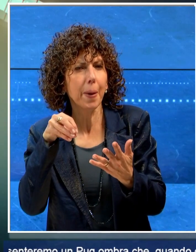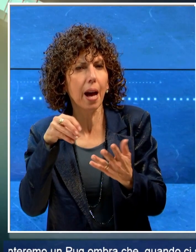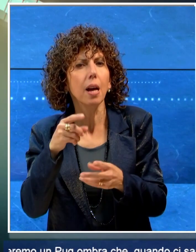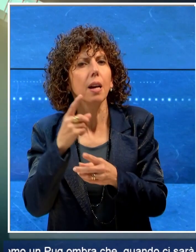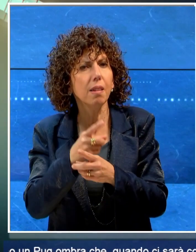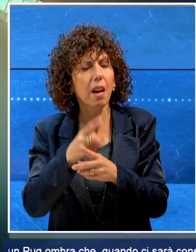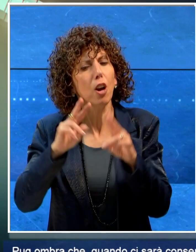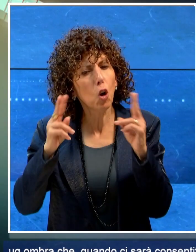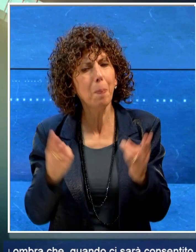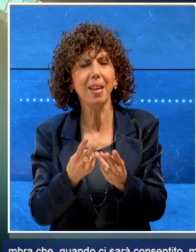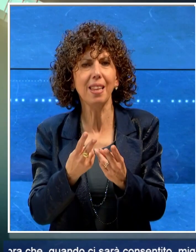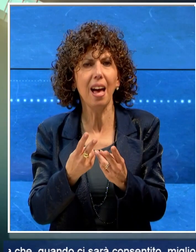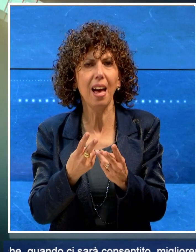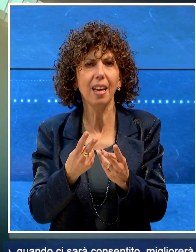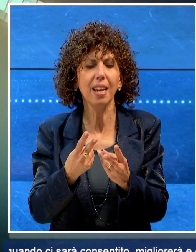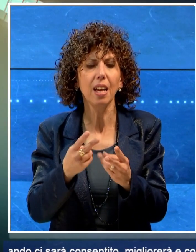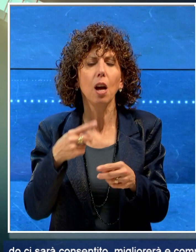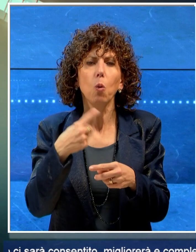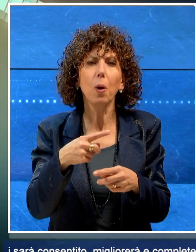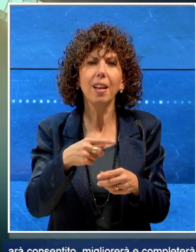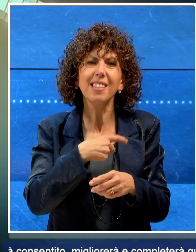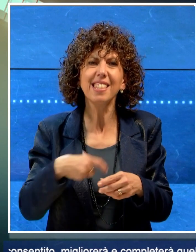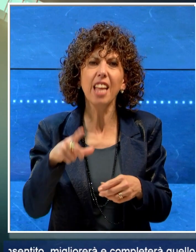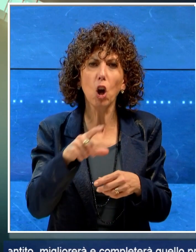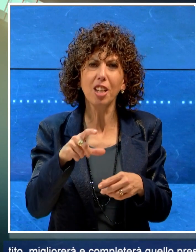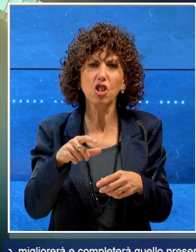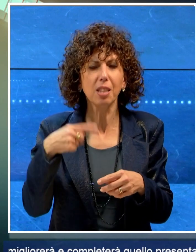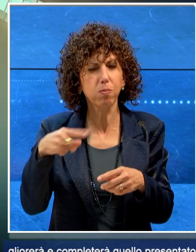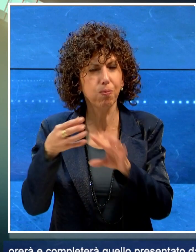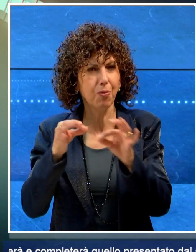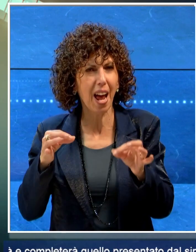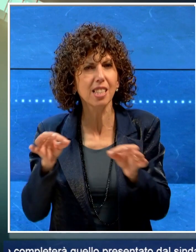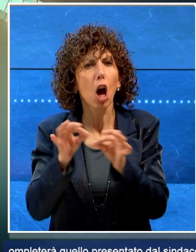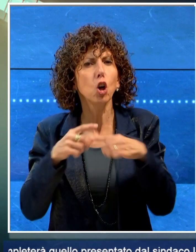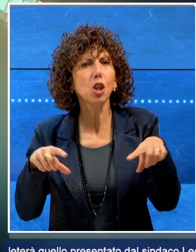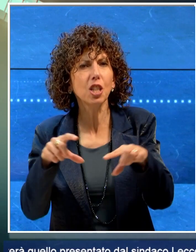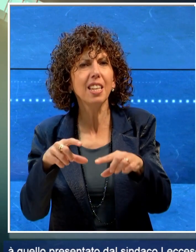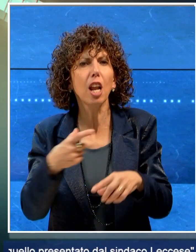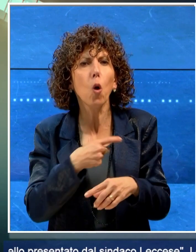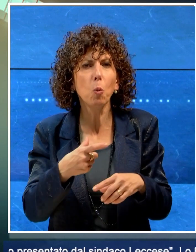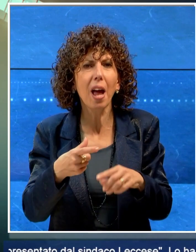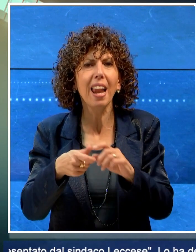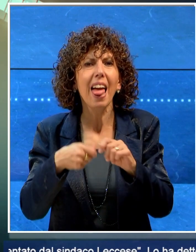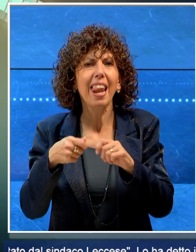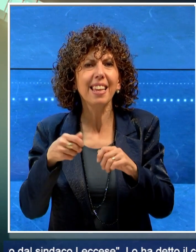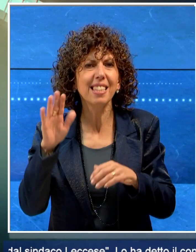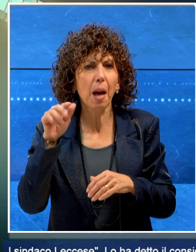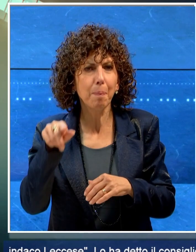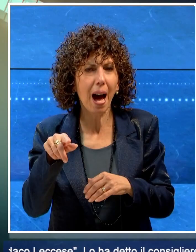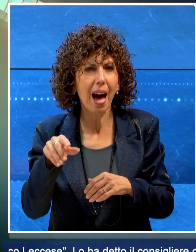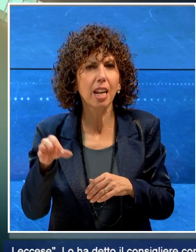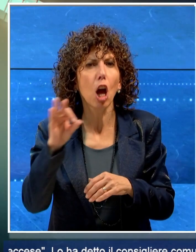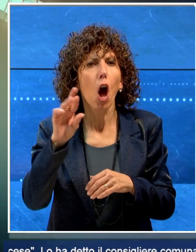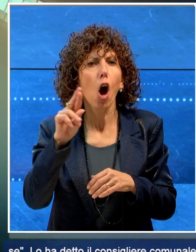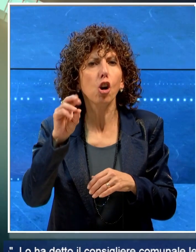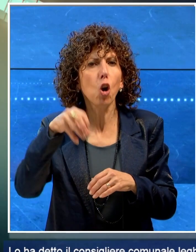presentato dal sindaco Leccese. Lo ha detto il consigliere comunale leghista di Bari, Fabio Romito, nel corso di una